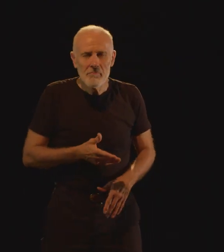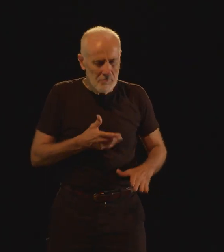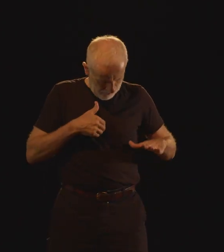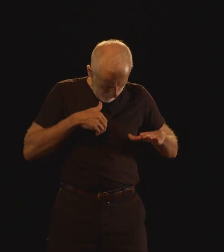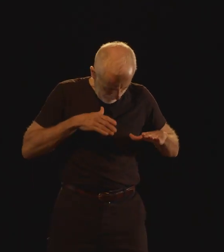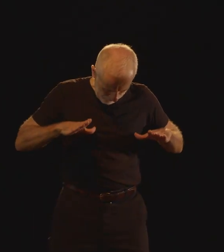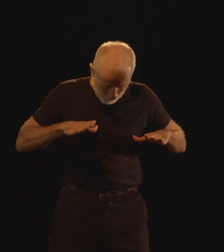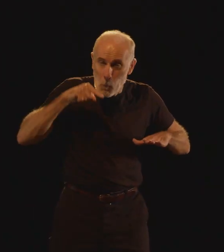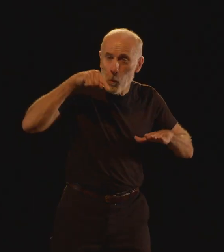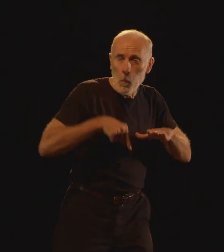'herbelle